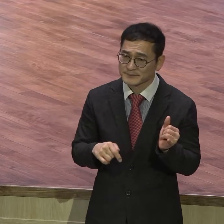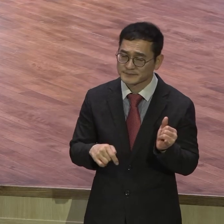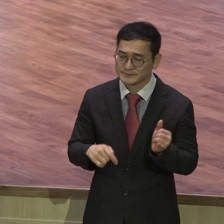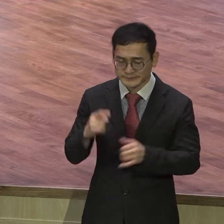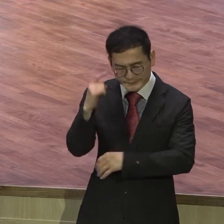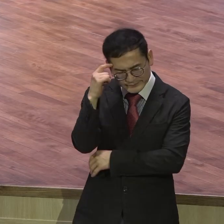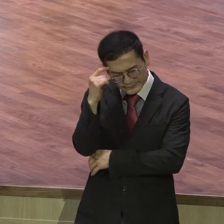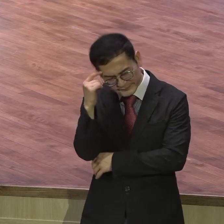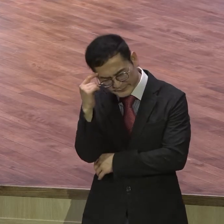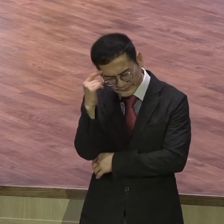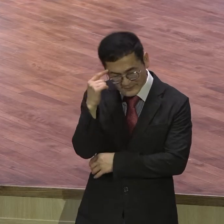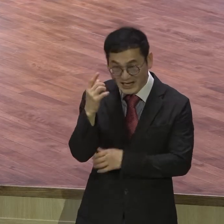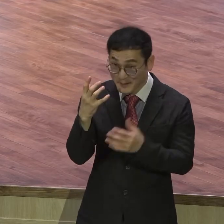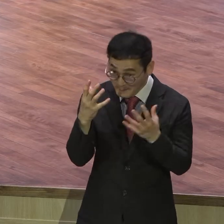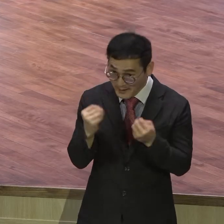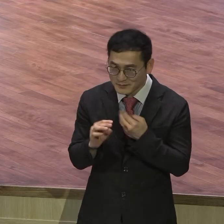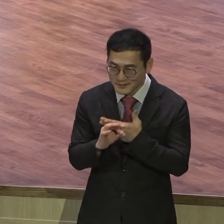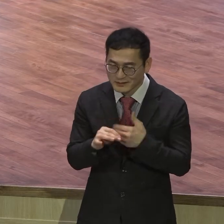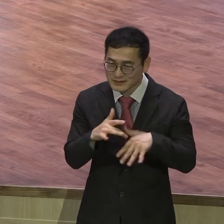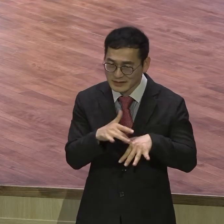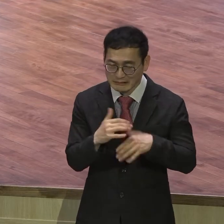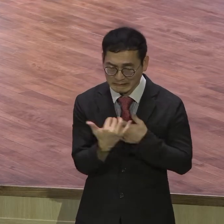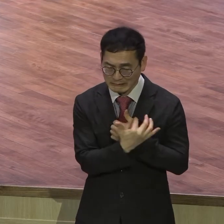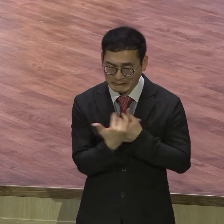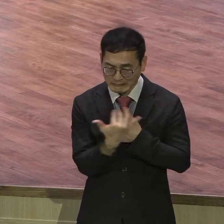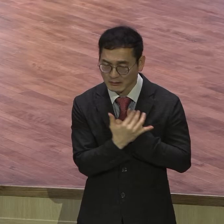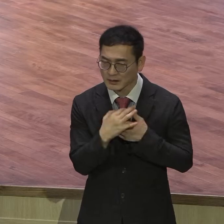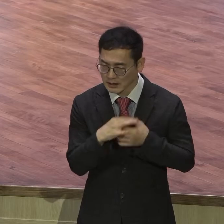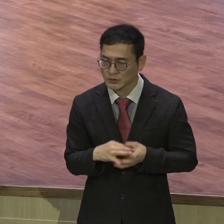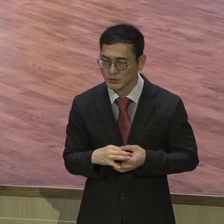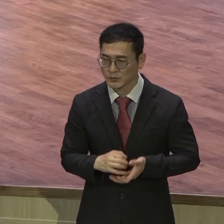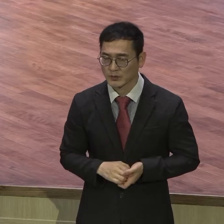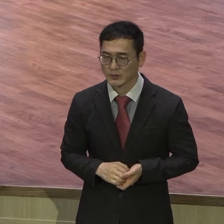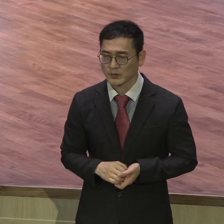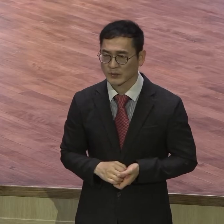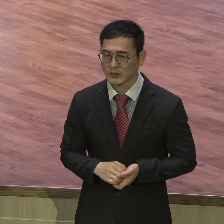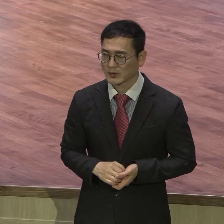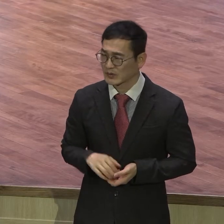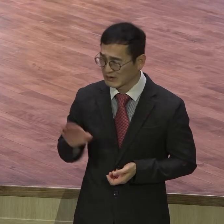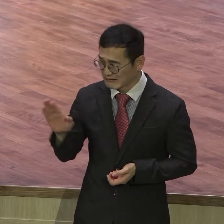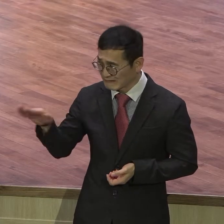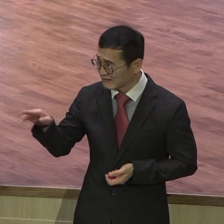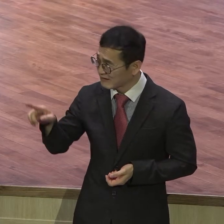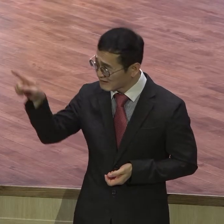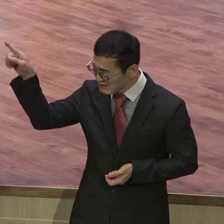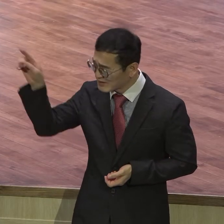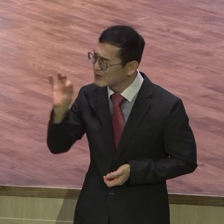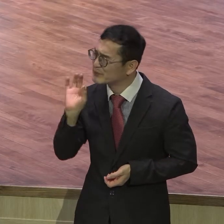것이 사단의 속임수입니다. 자꾸 인간적인 생각 속임수를 쓴다고.